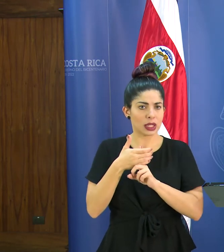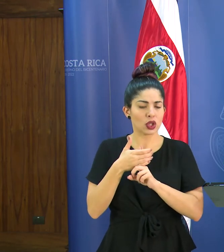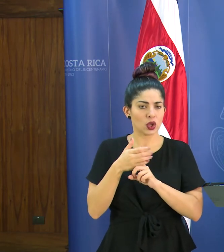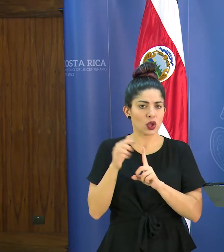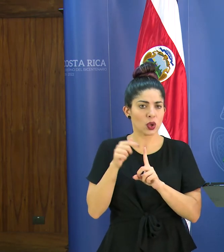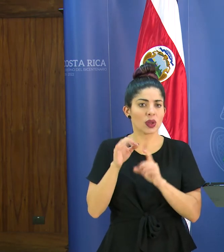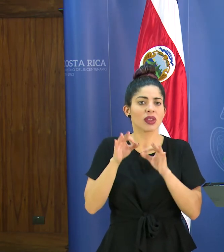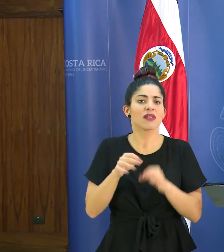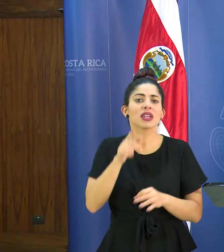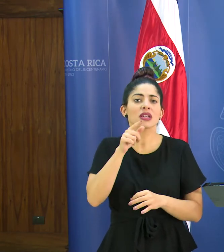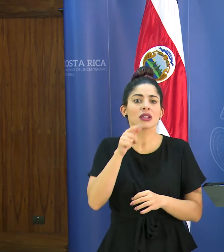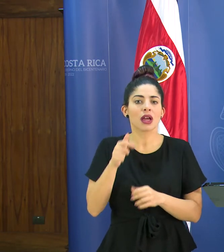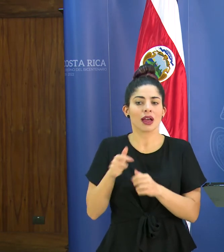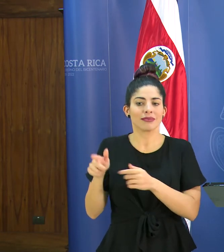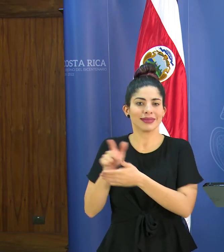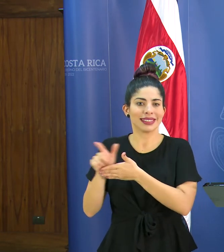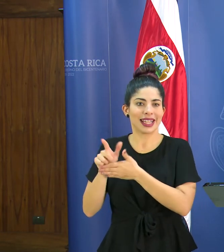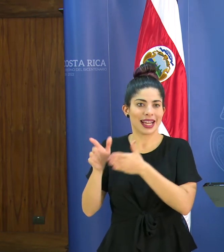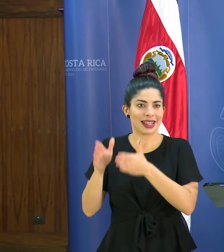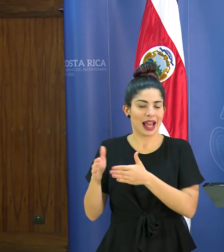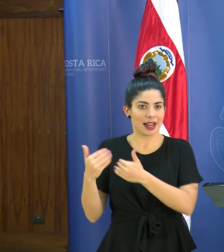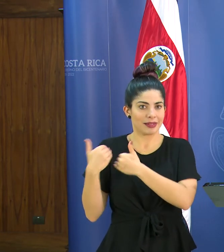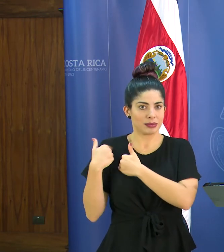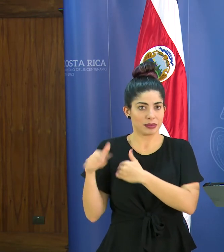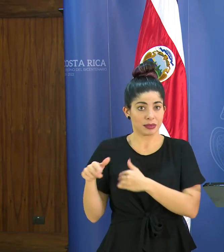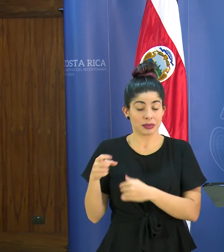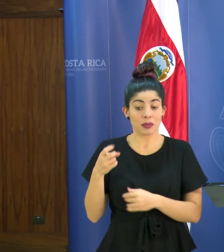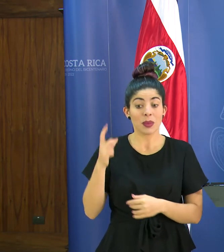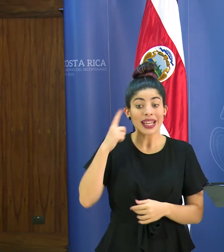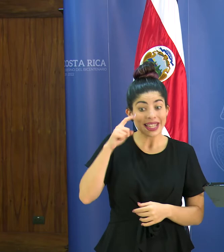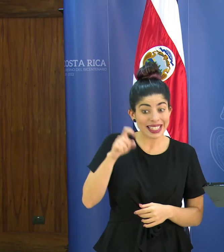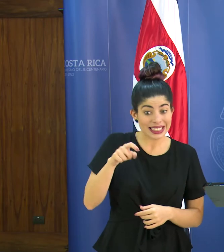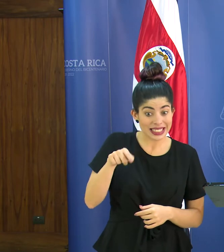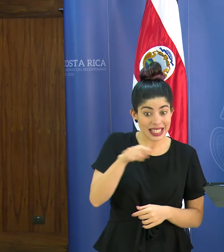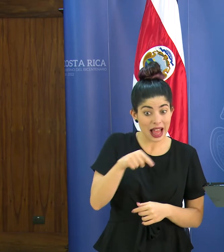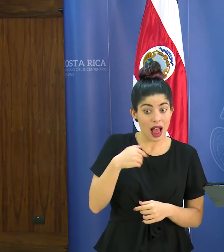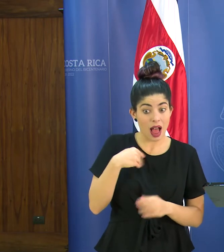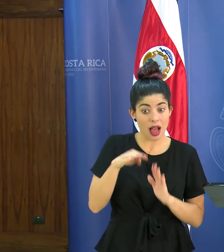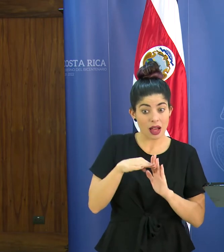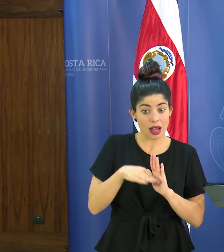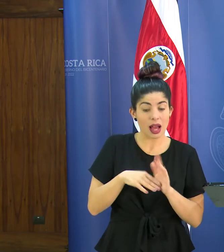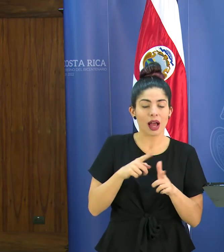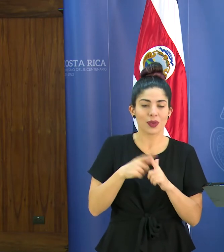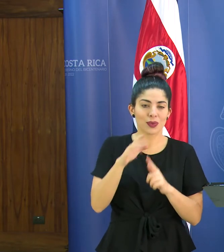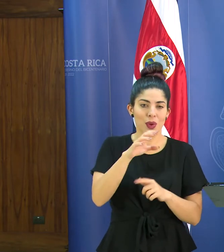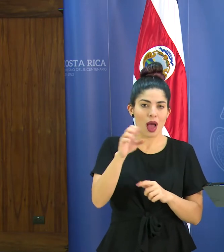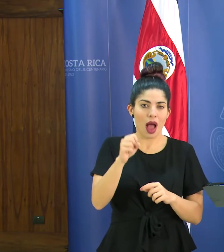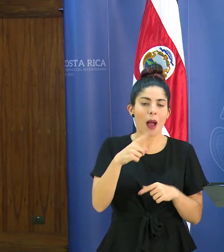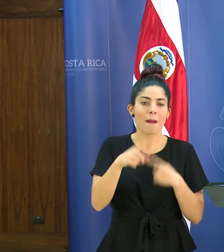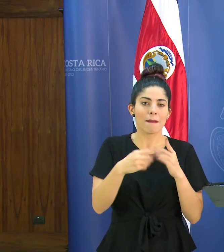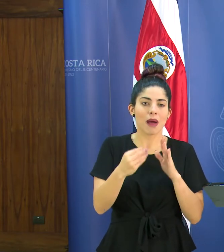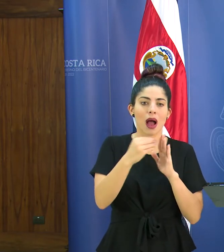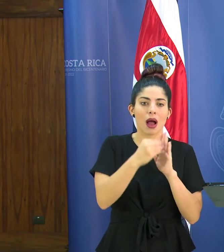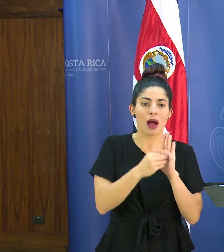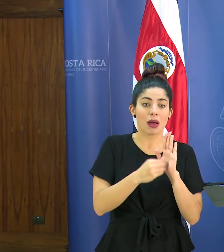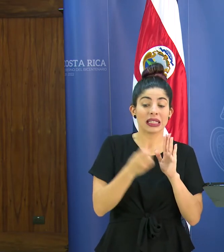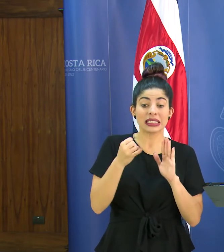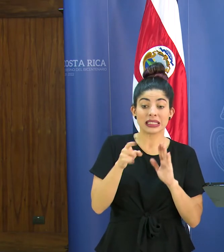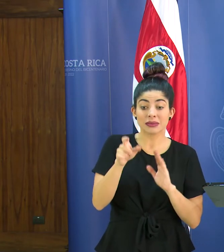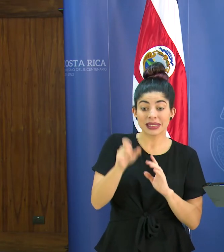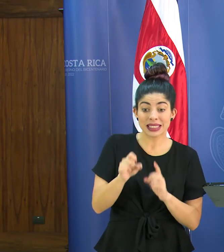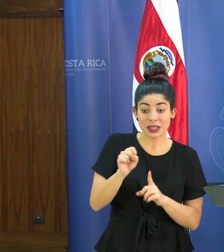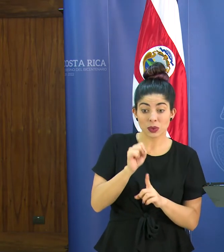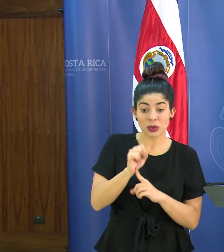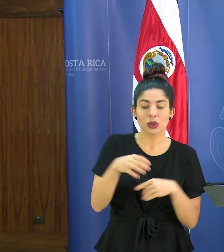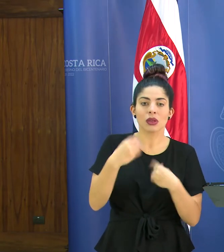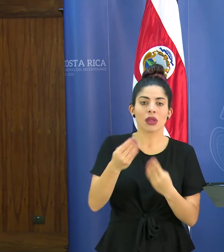que ser determinado por la autoridad sanitaria frente a esa necesidad es que precisamente la caja está considerando si ahí puede extender la